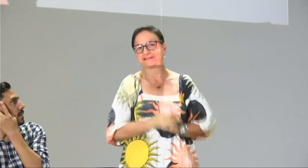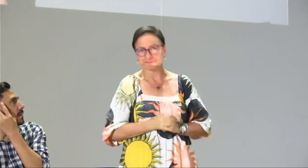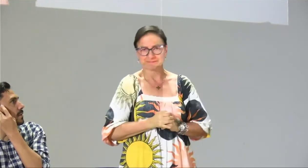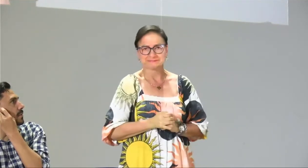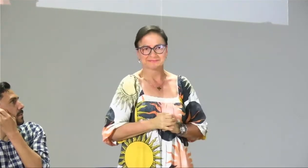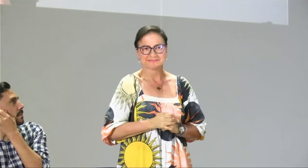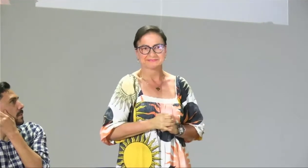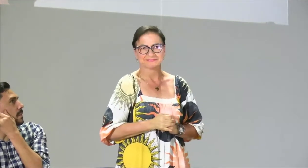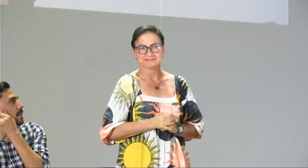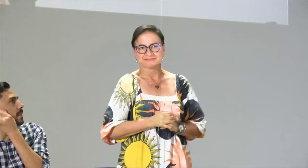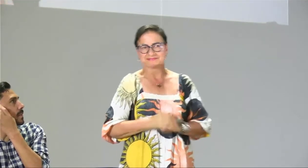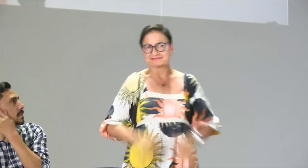yo les doy